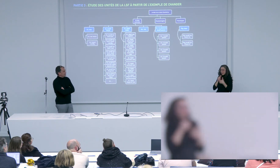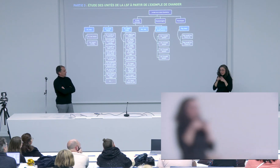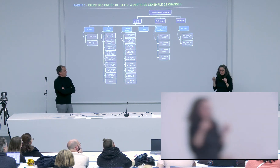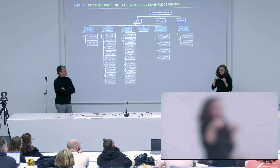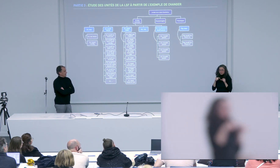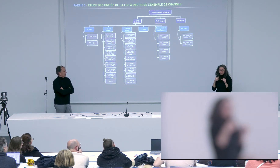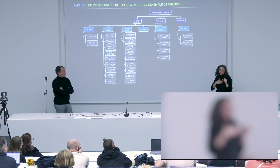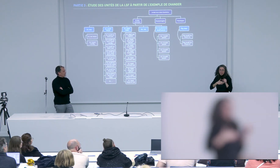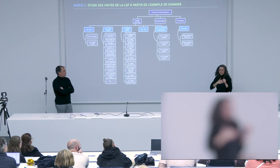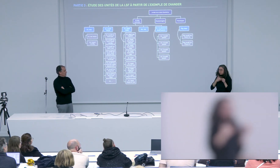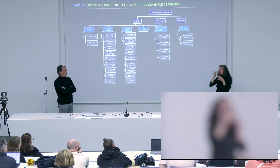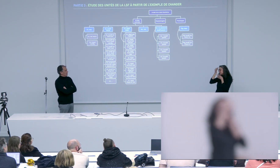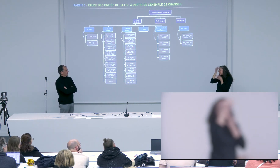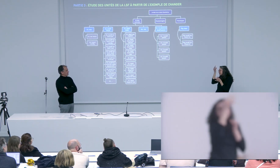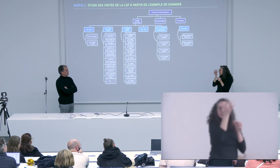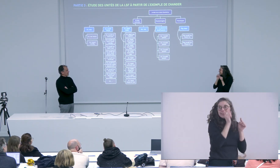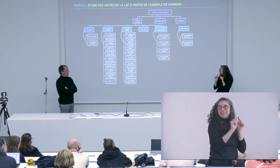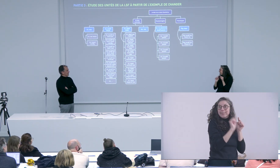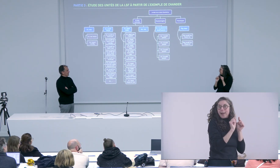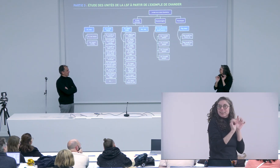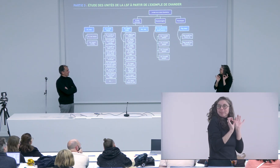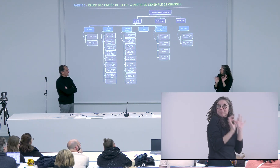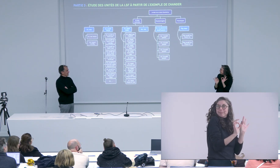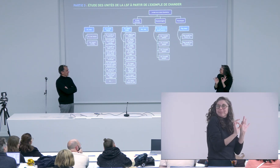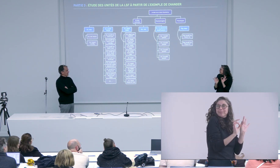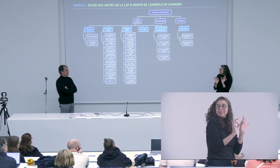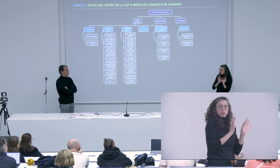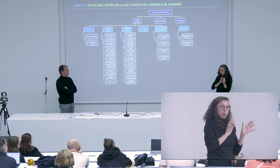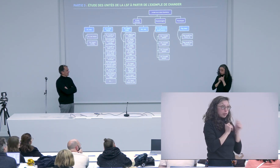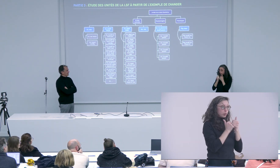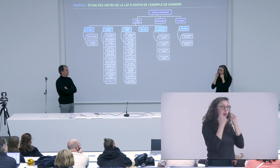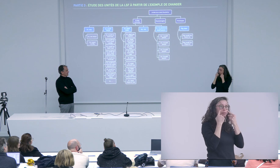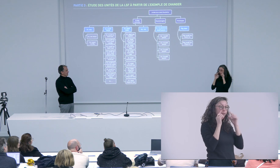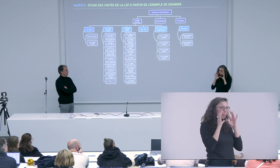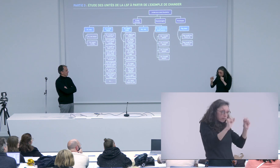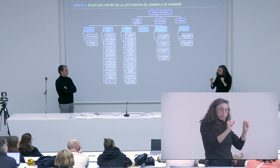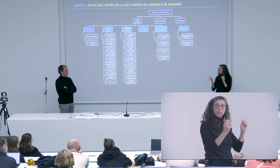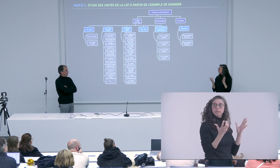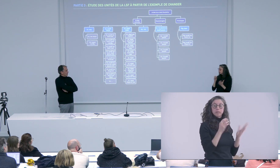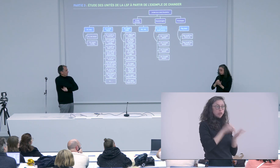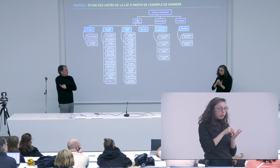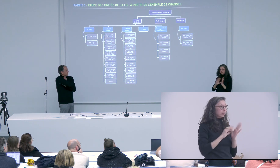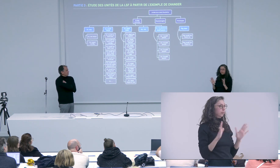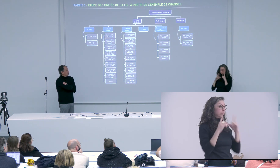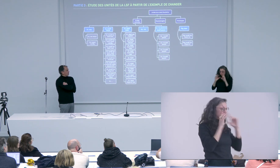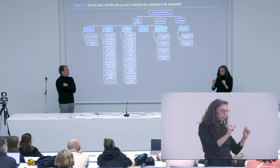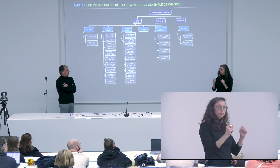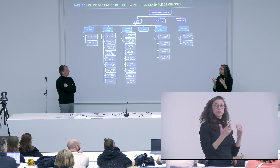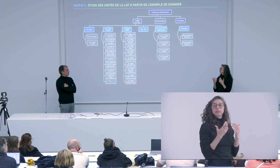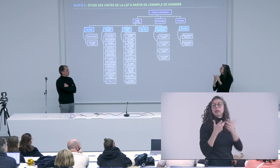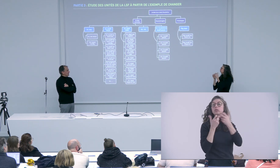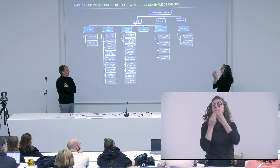c'est vrai que en tant que linguiste j'aime j'aime la précision j'aime la précision et donc j'aime